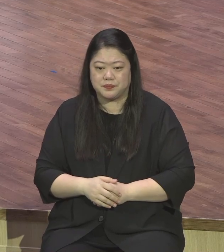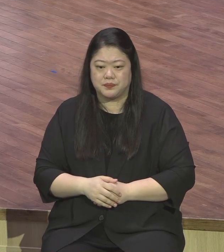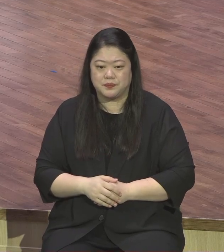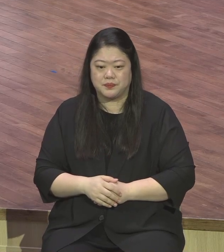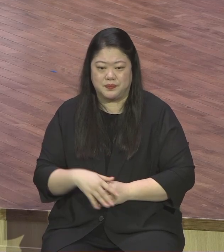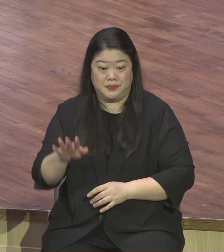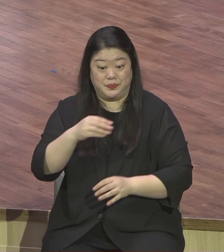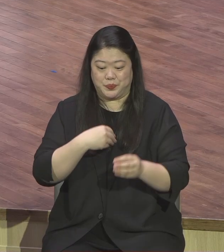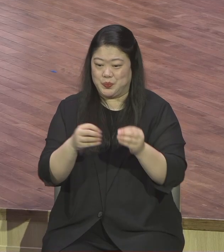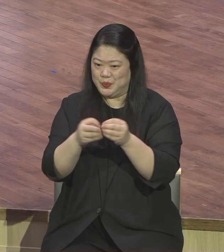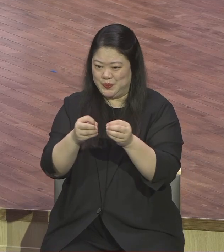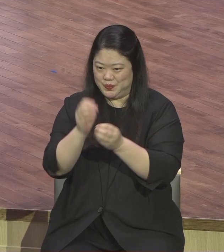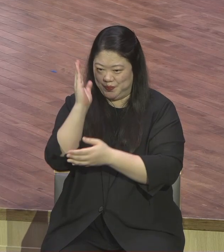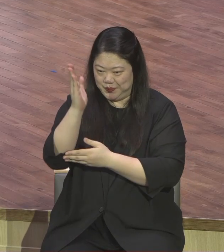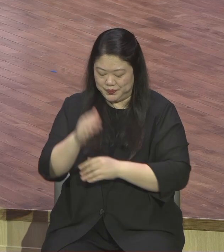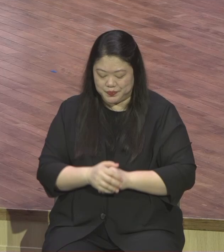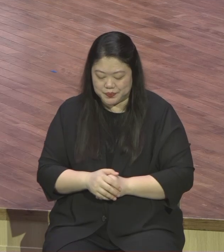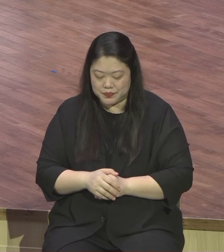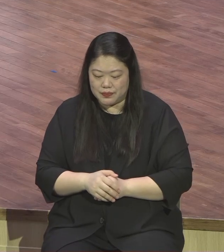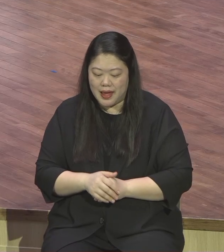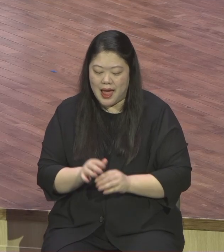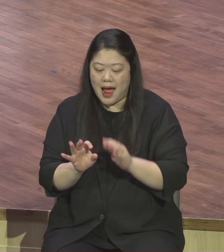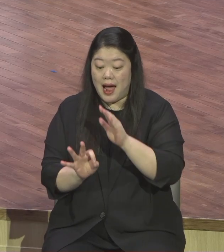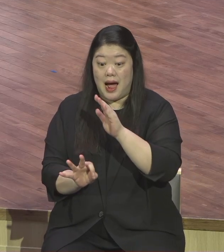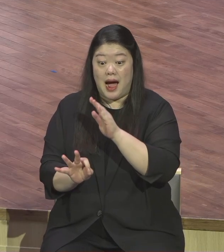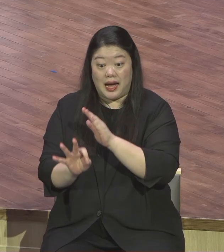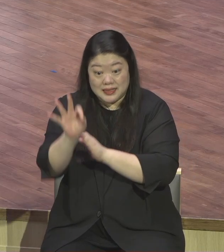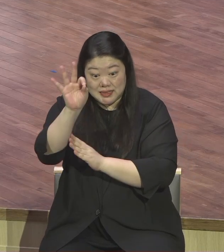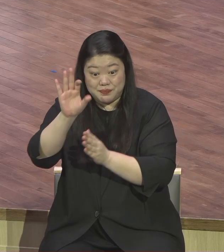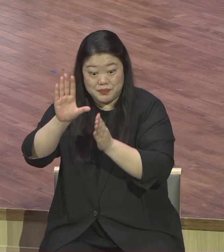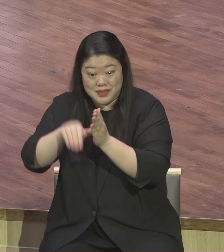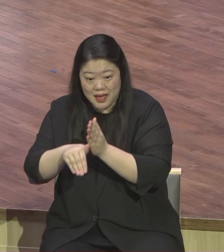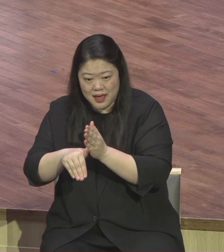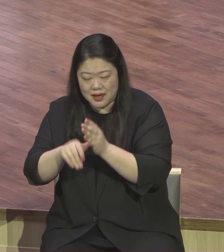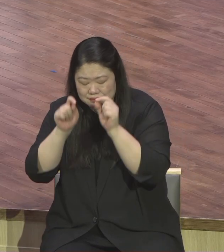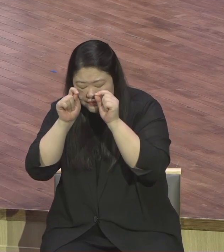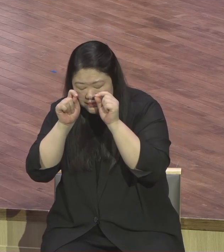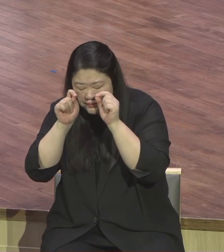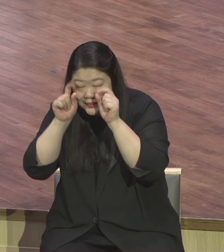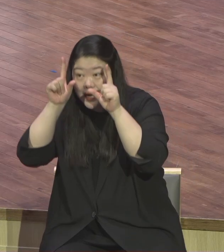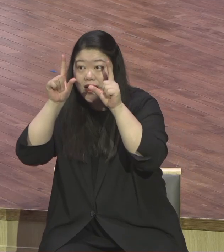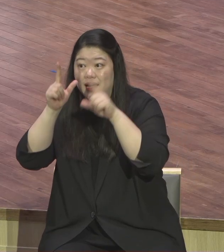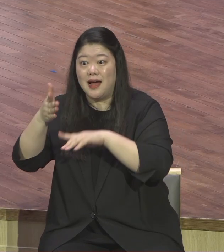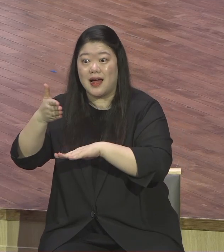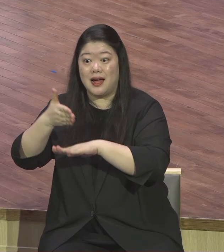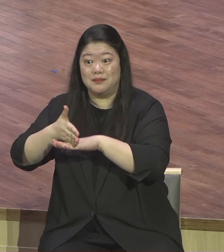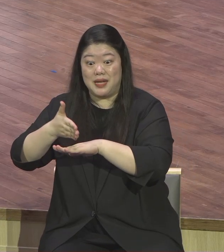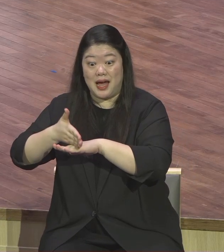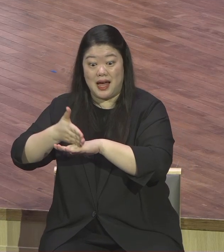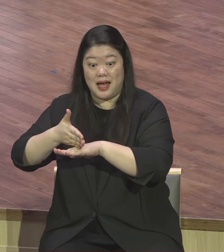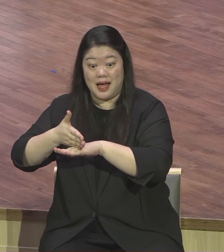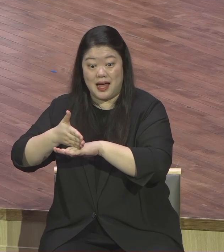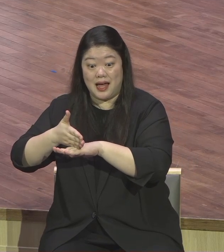아침마다 감사로 눈을 뜨는 사람은 행복의